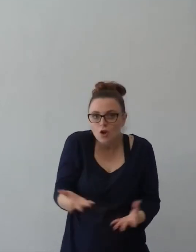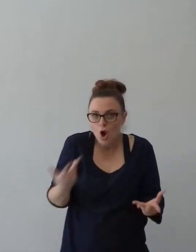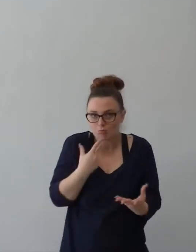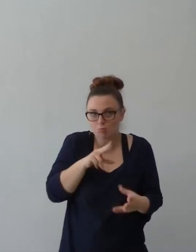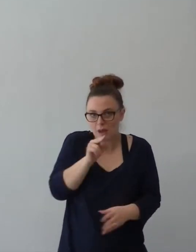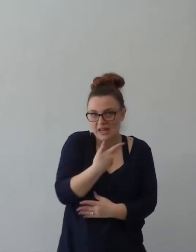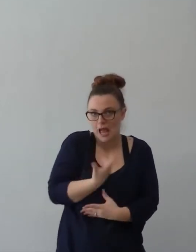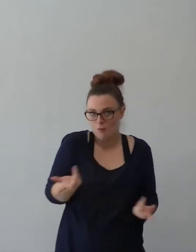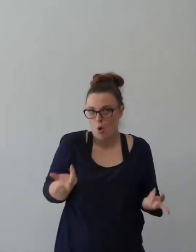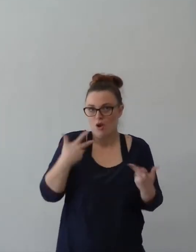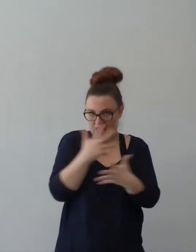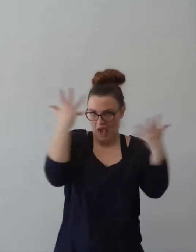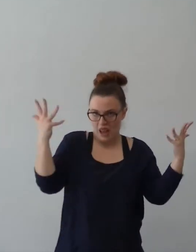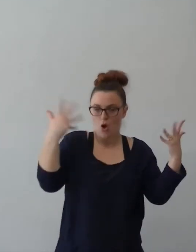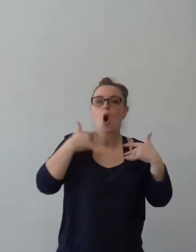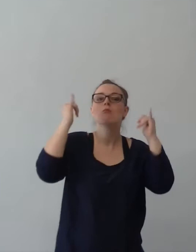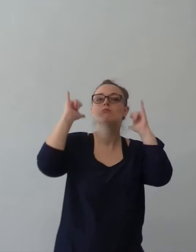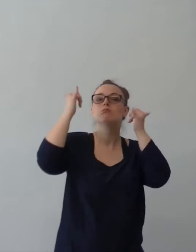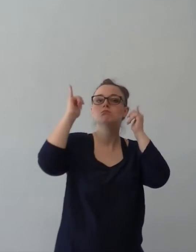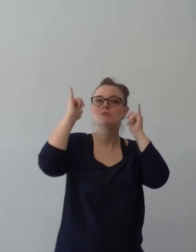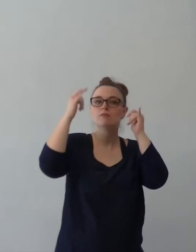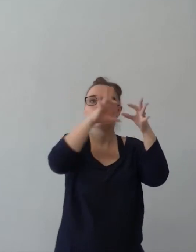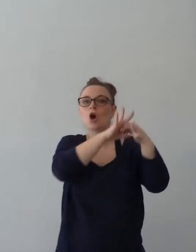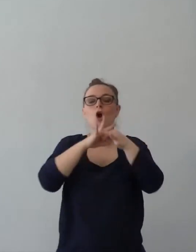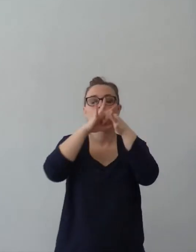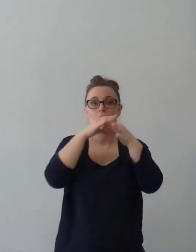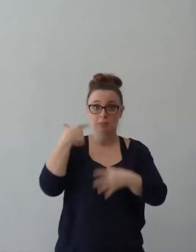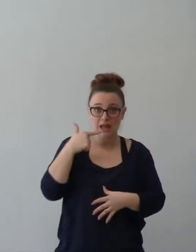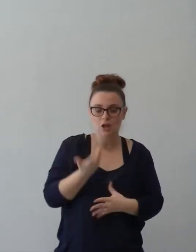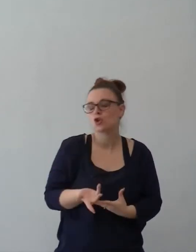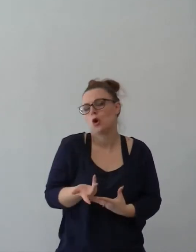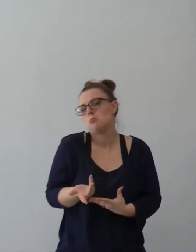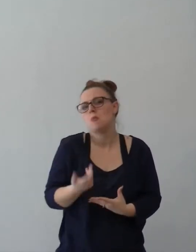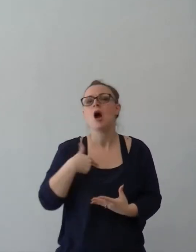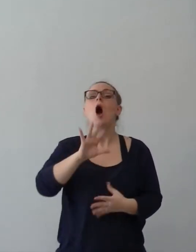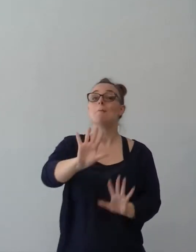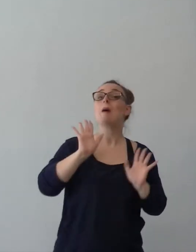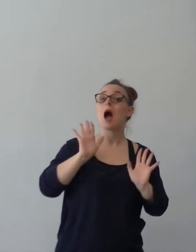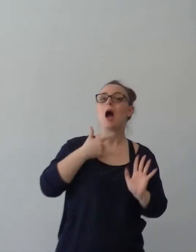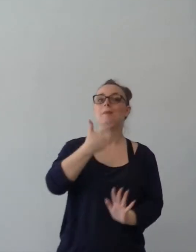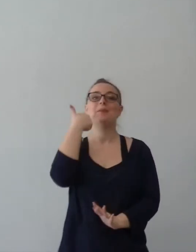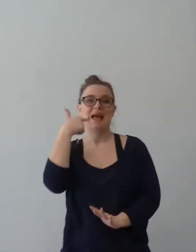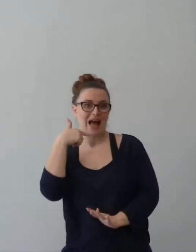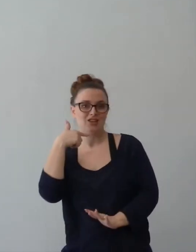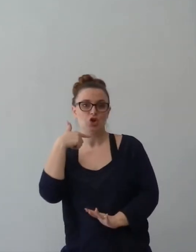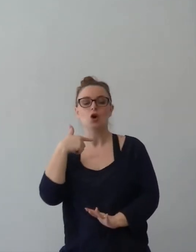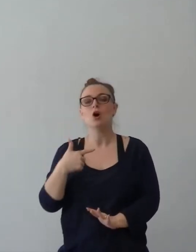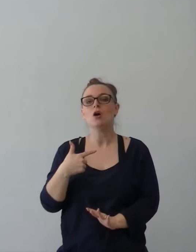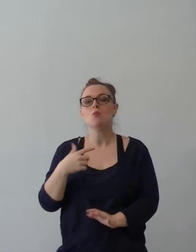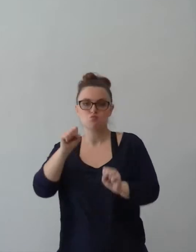pecare è divertente altrimenti nessuno lo farebbe. Allora, siccome noi non possiamo divertirci, allora